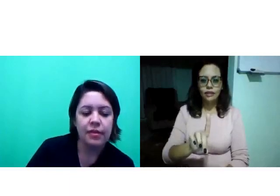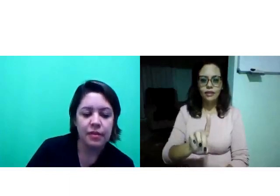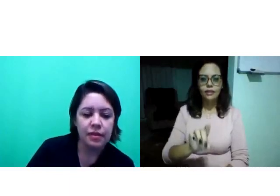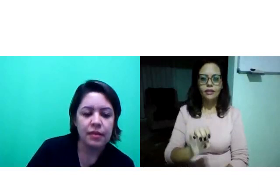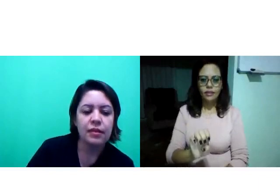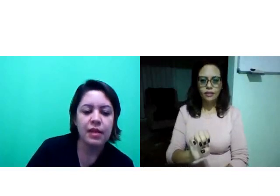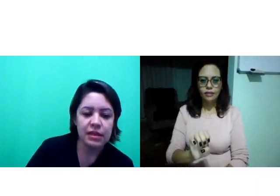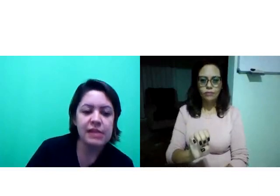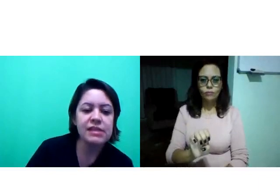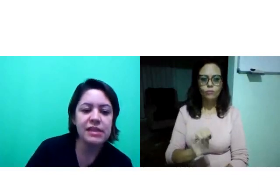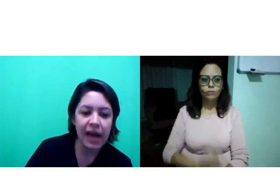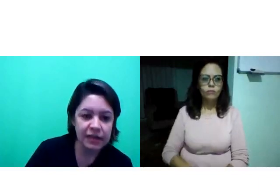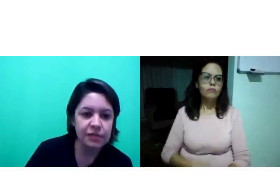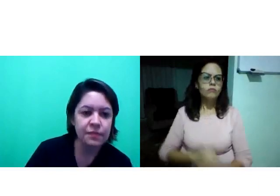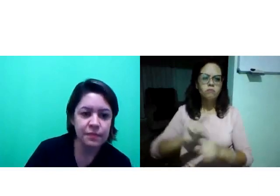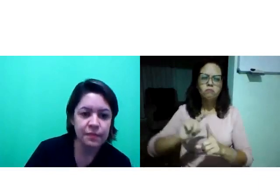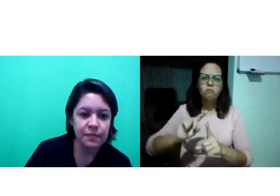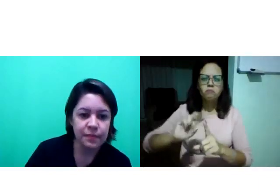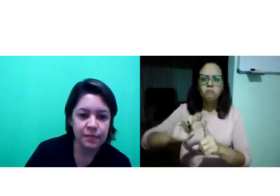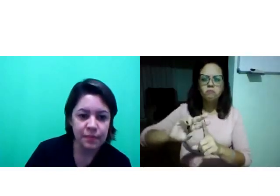De intensidade.